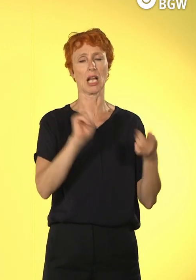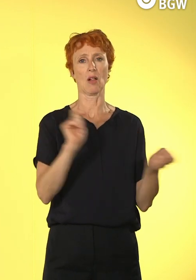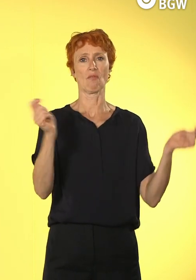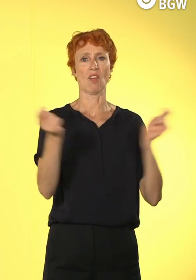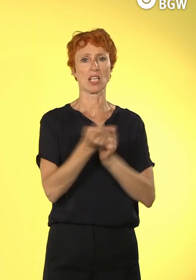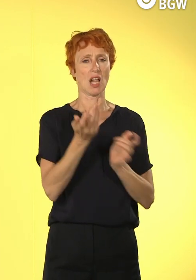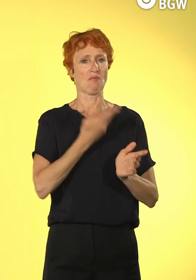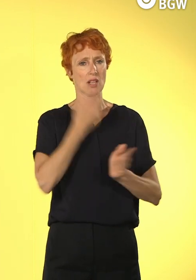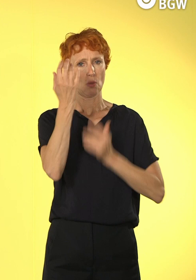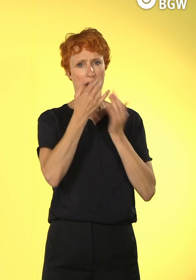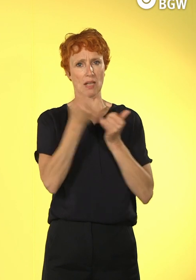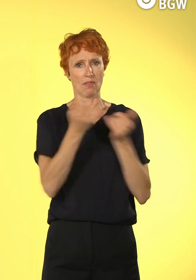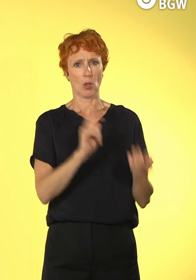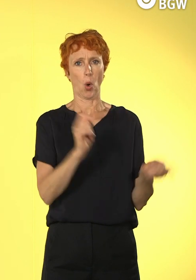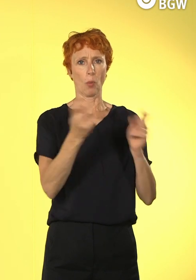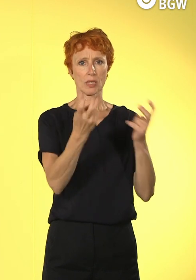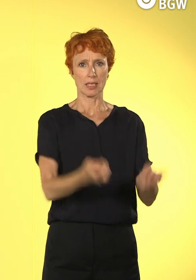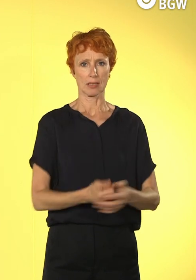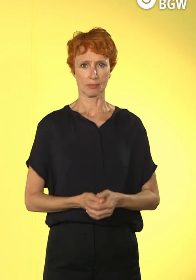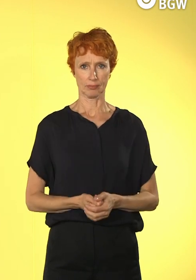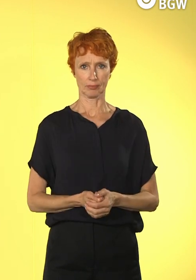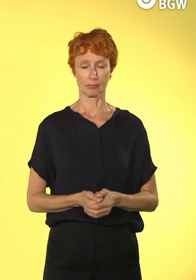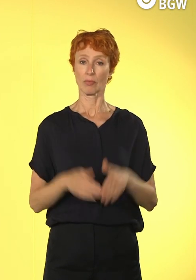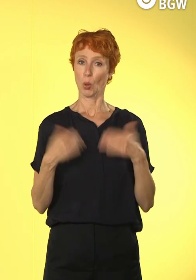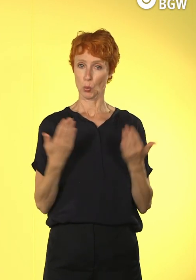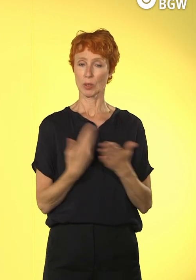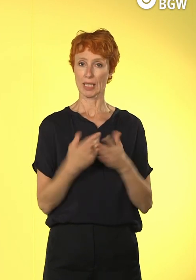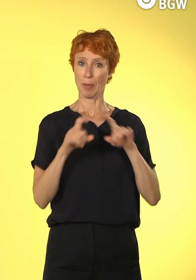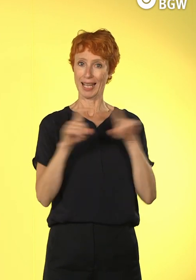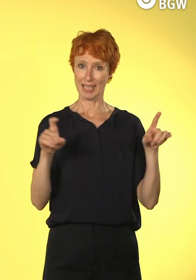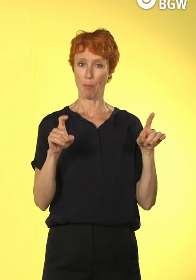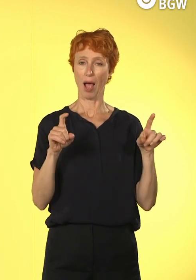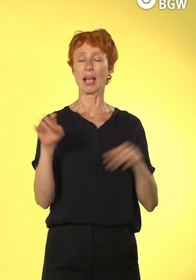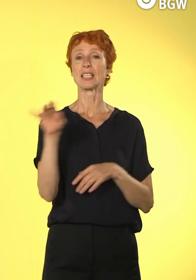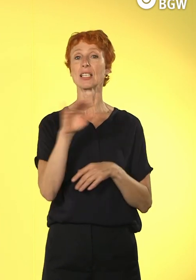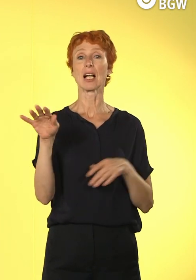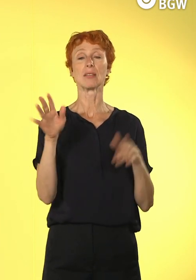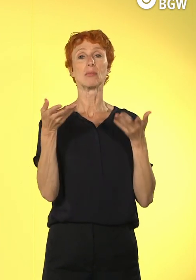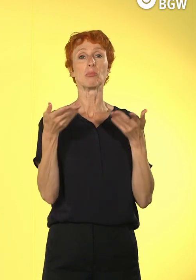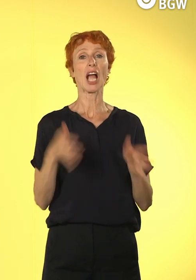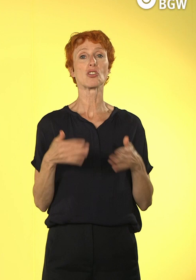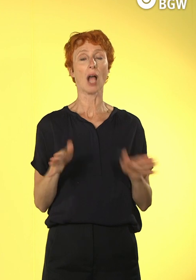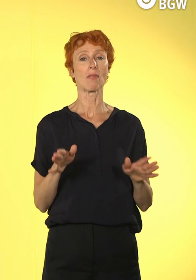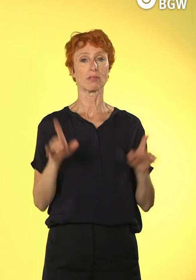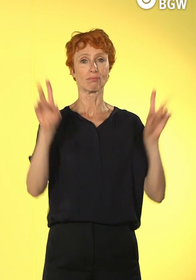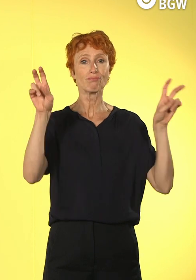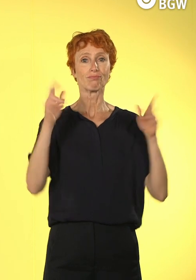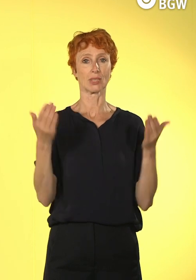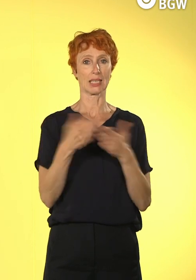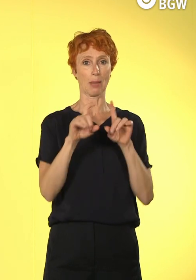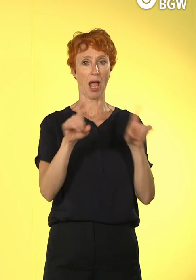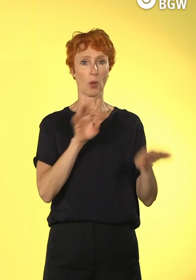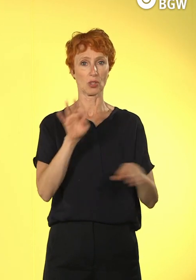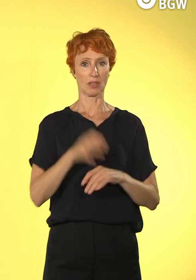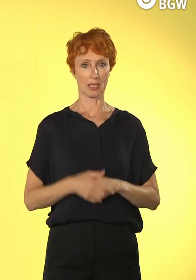Wir haben deshalb dieses Thema auch gewählt, Ready to go, Digital Readiness. Das heißt ja übersetzt digitale Bereitschaft und stellen uns natürlich die